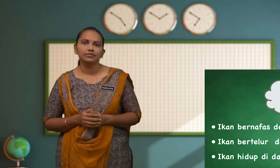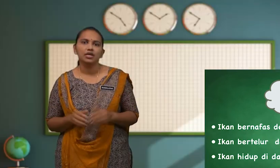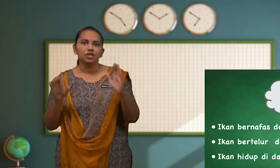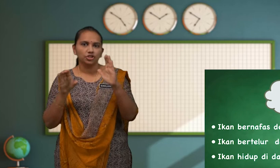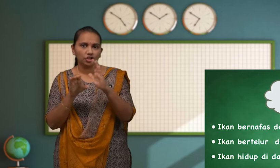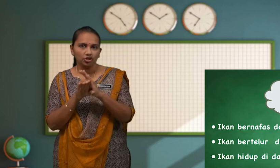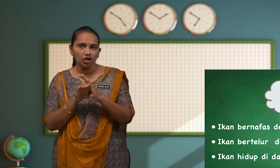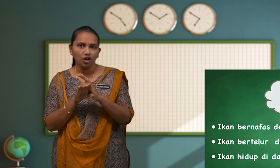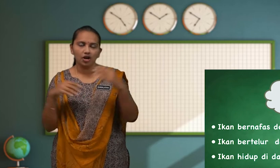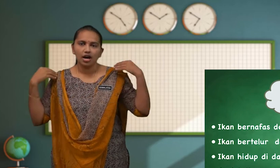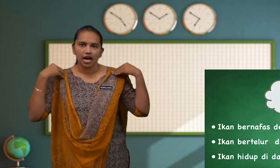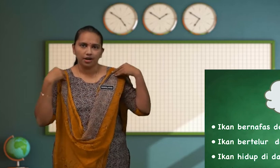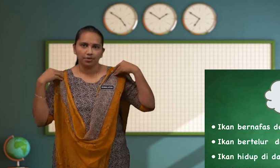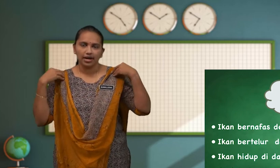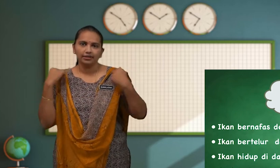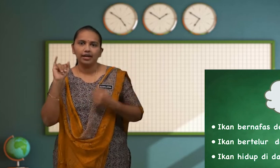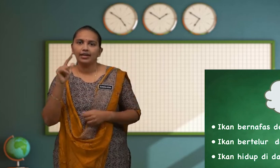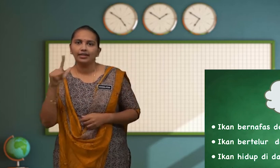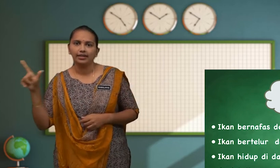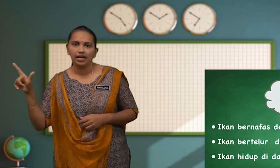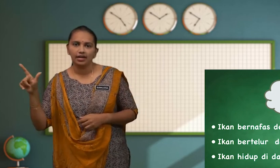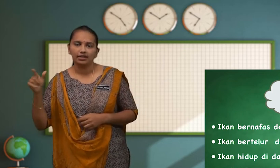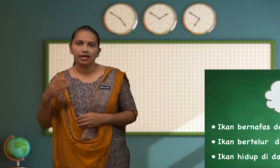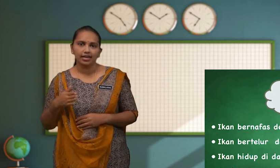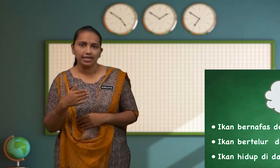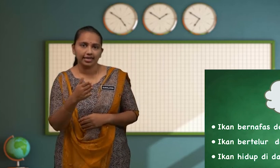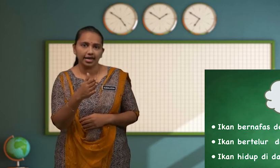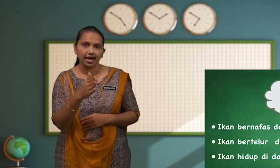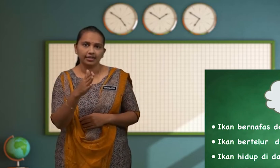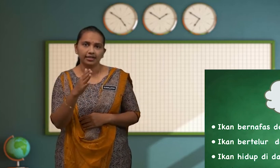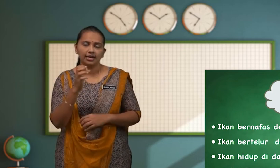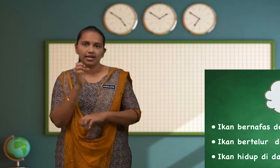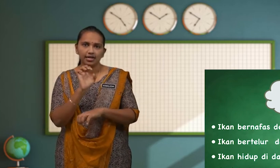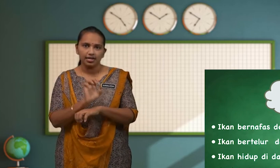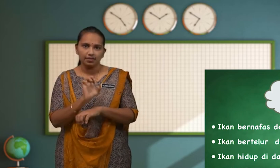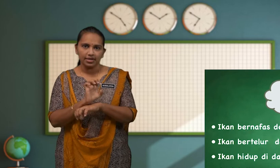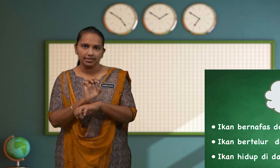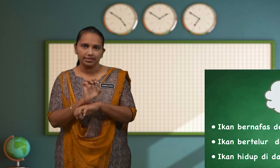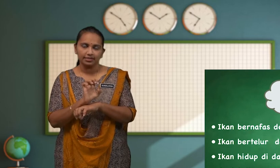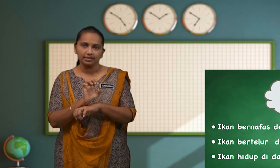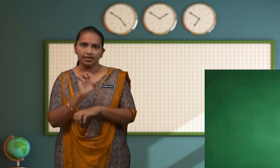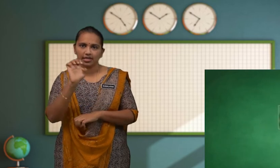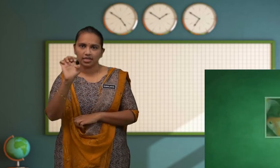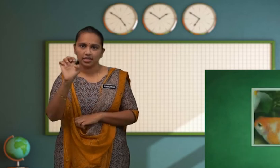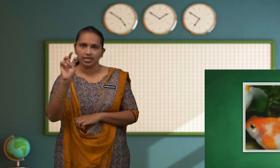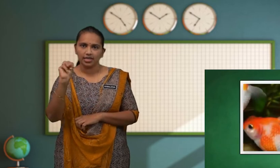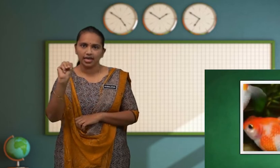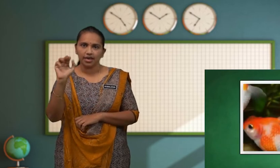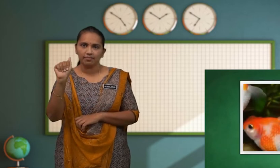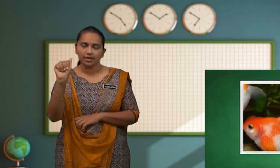Contoh Haiwan Ialah Ikan Emas E-M